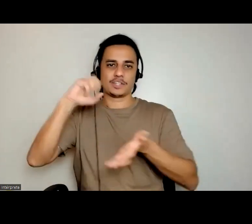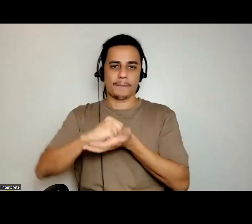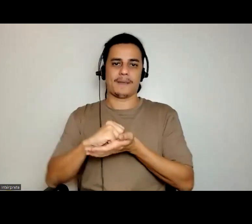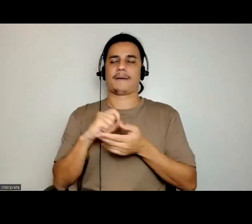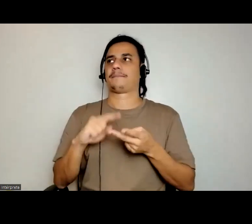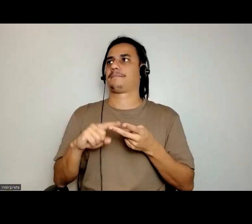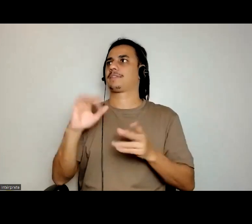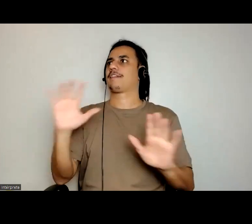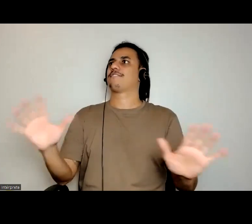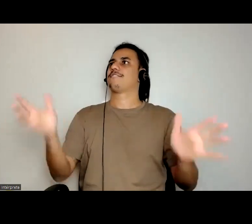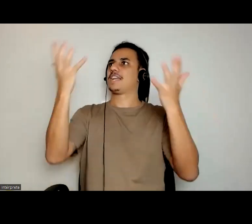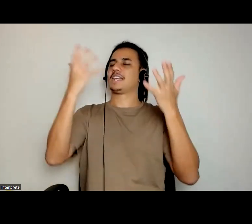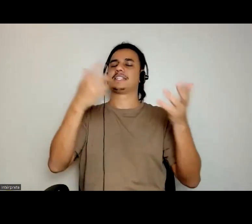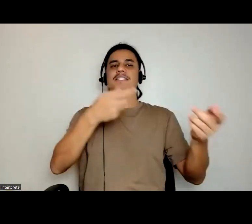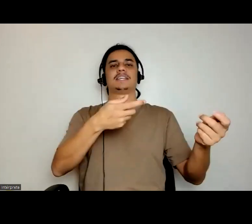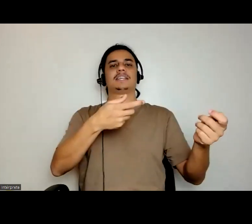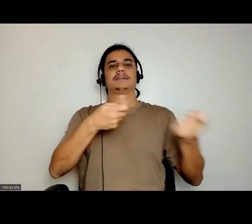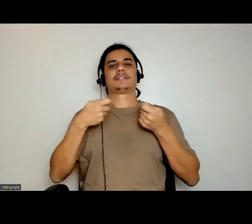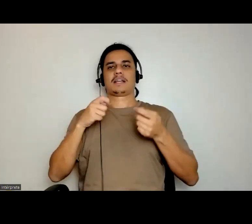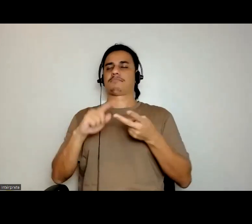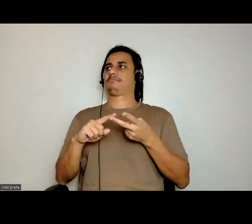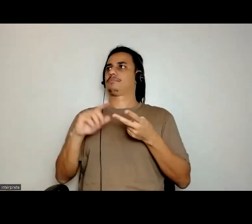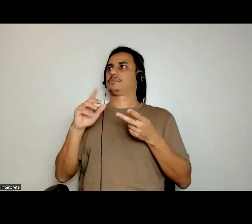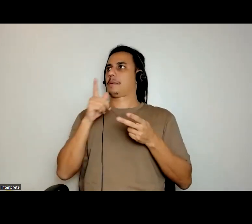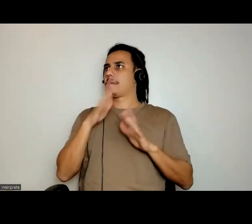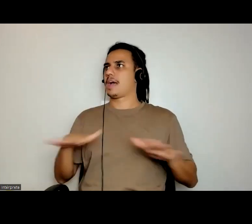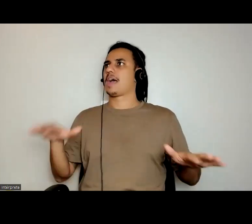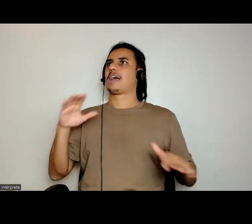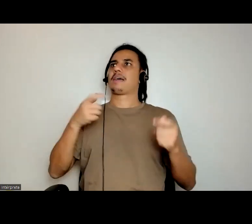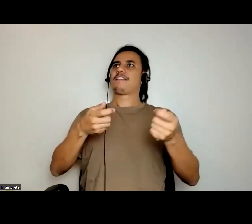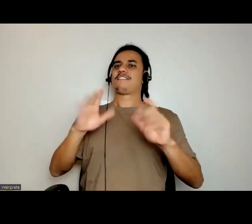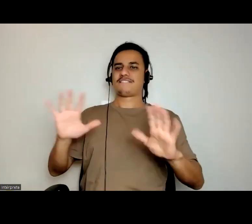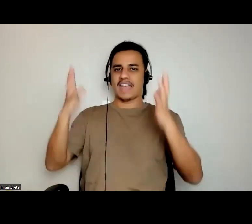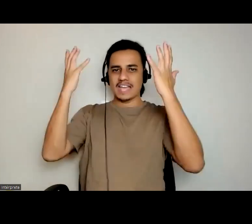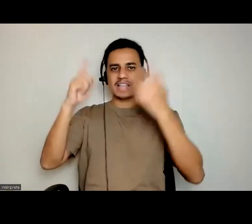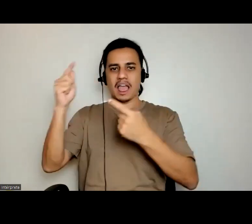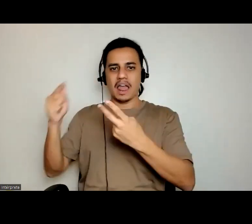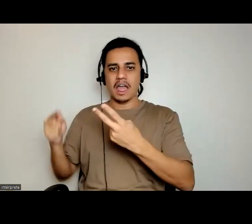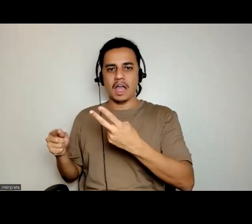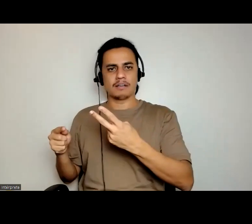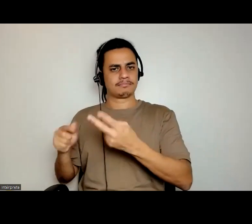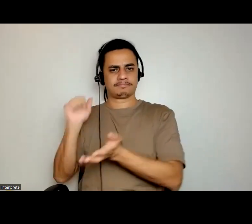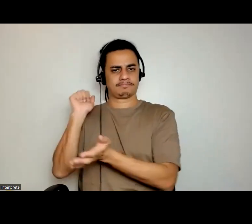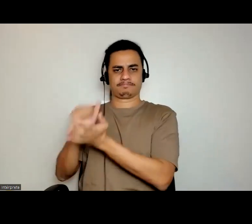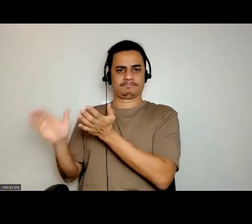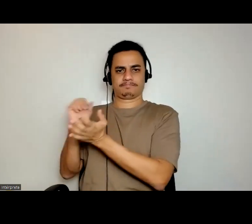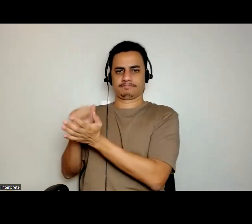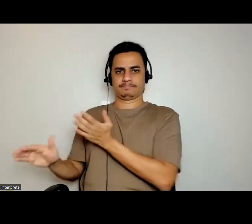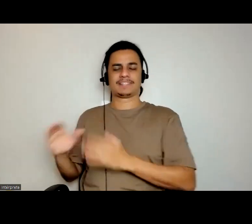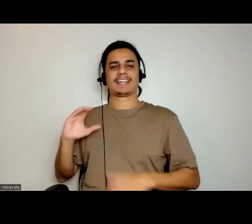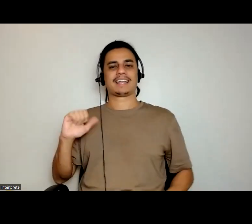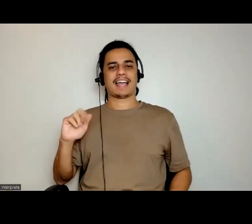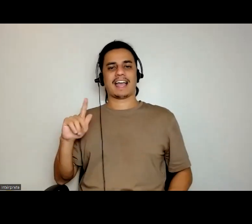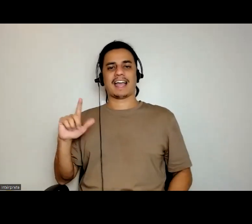festa da puxada do mar, festa da capição, as nossas cabeças foram rodadas, que é claro, comissionado,